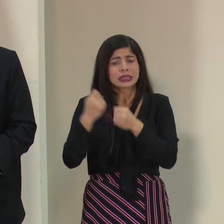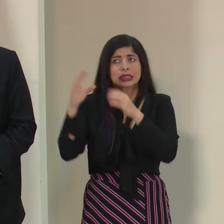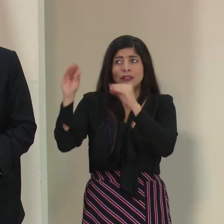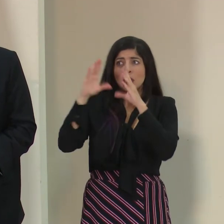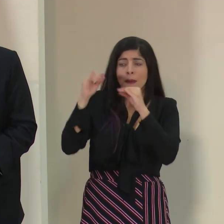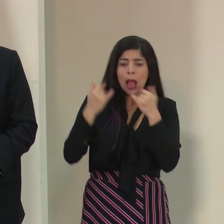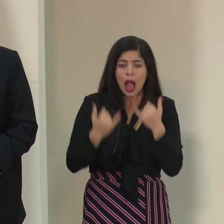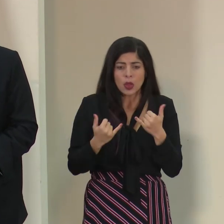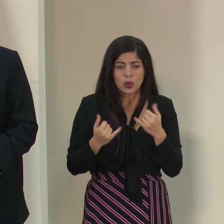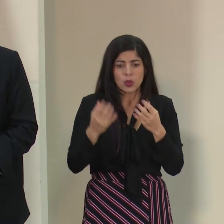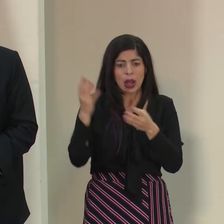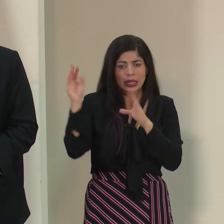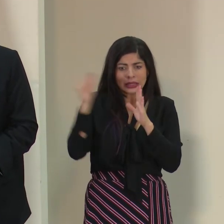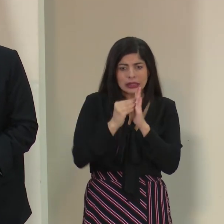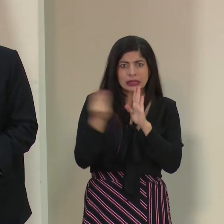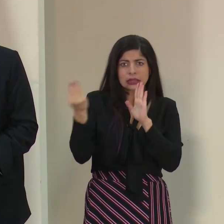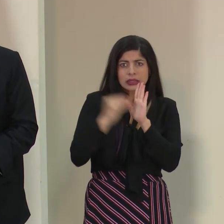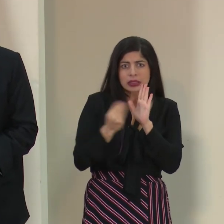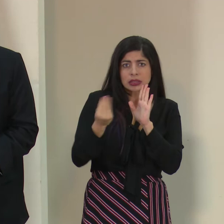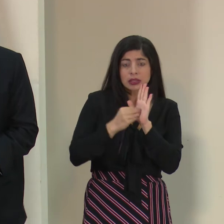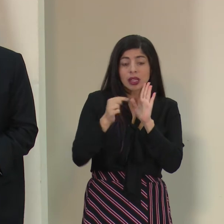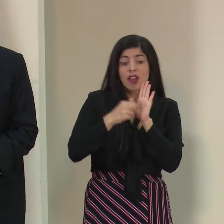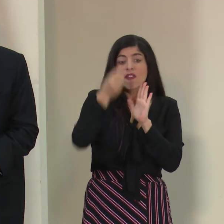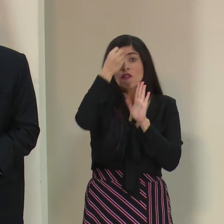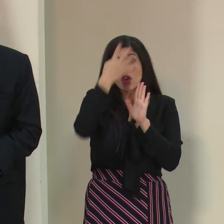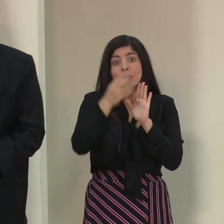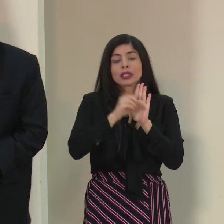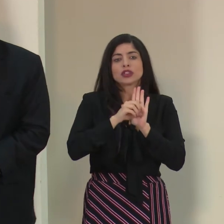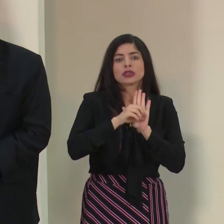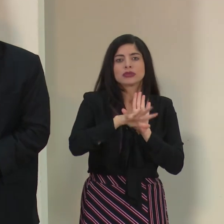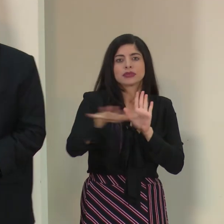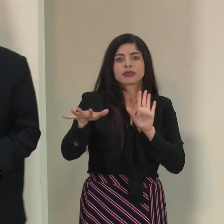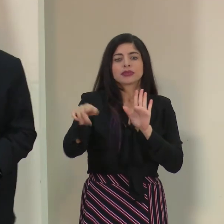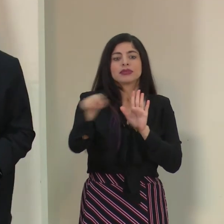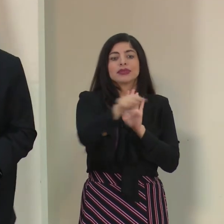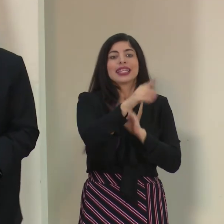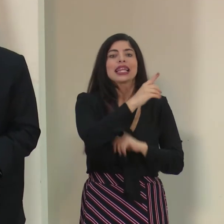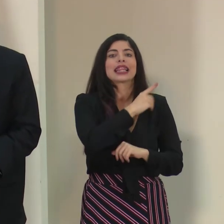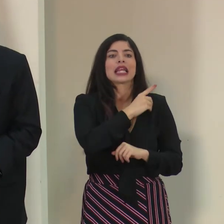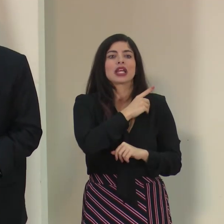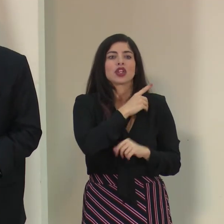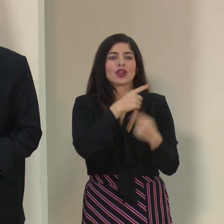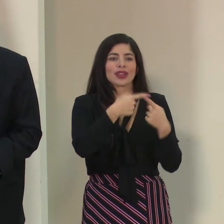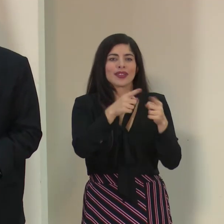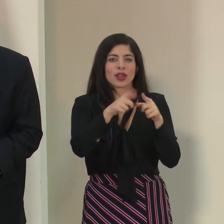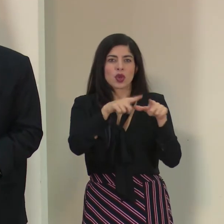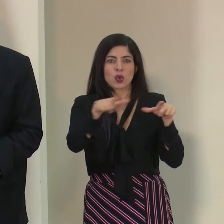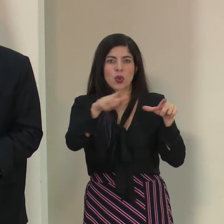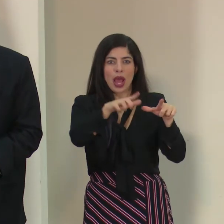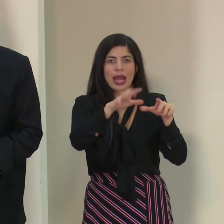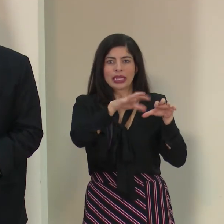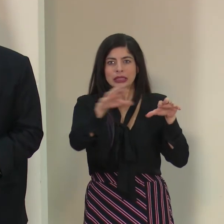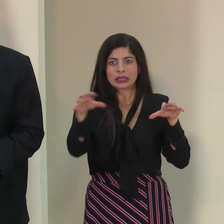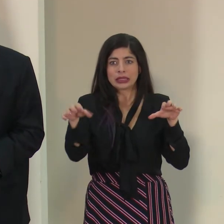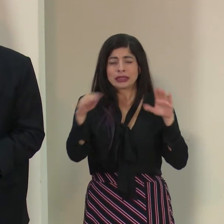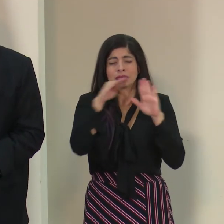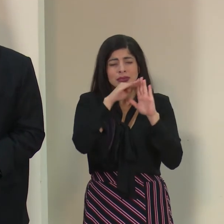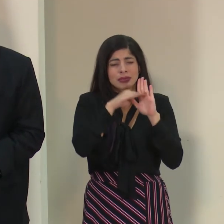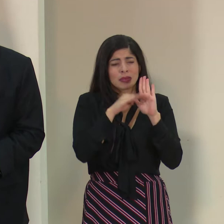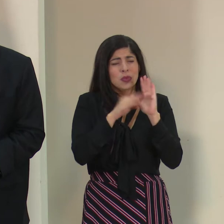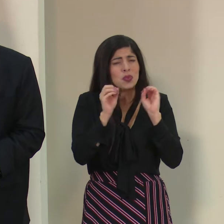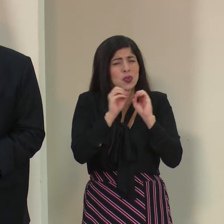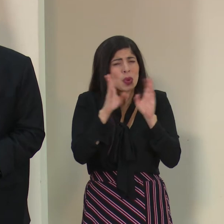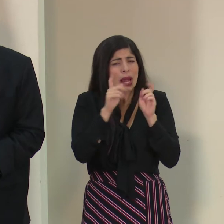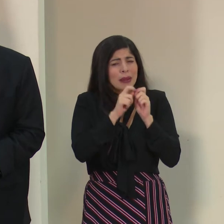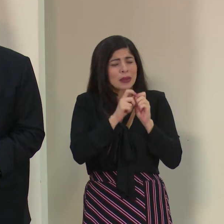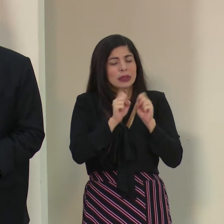estos lineamientos. Y estos lineamientos se están trasladando a los directores de los diferentes centros, junto con directrices claras. La idea